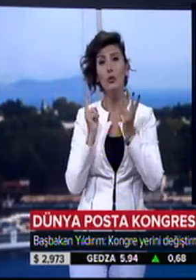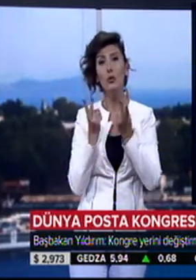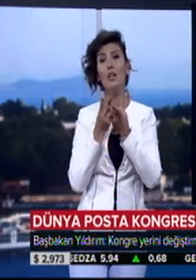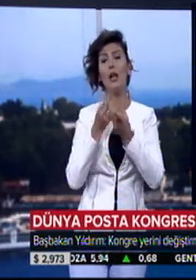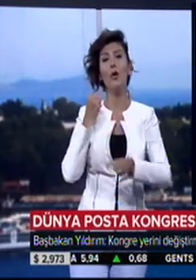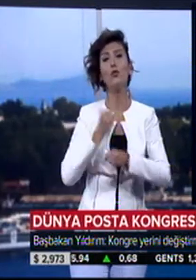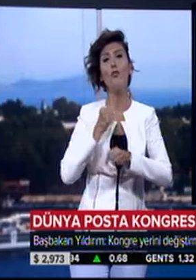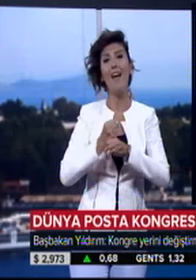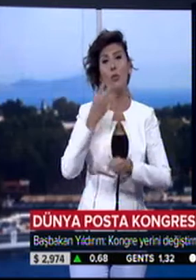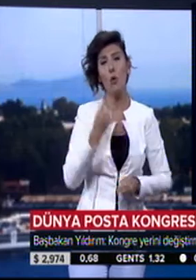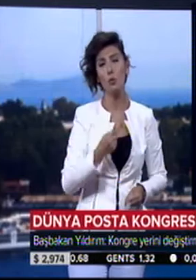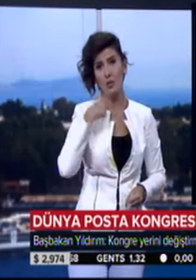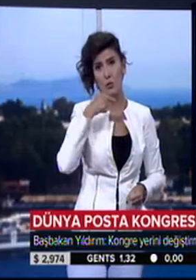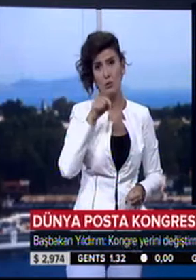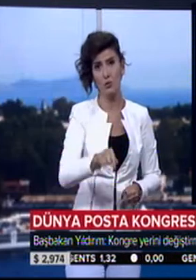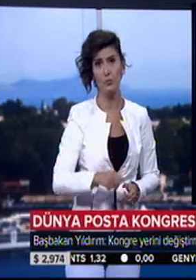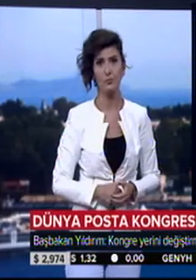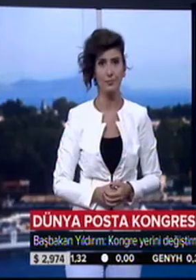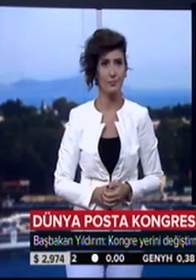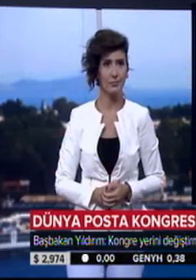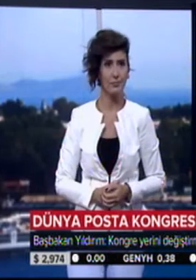dünyada güvenli olur diye konuştu.